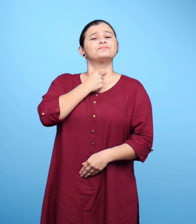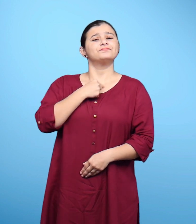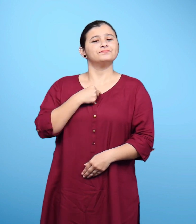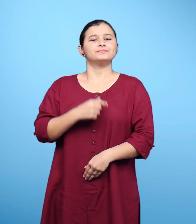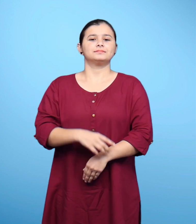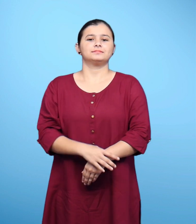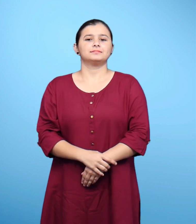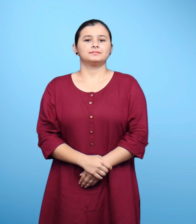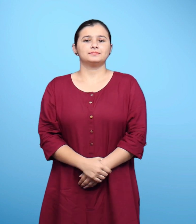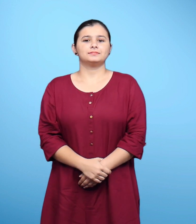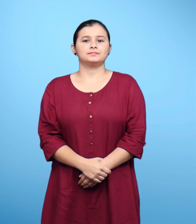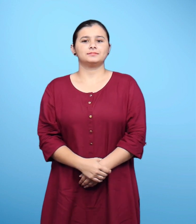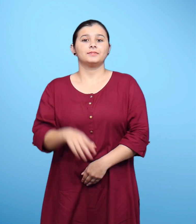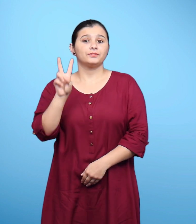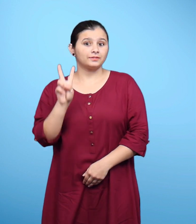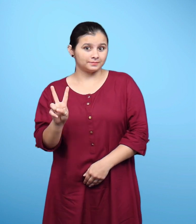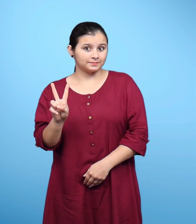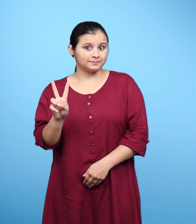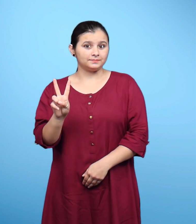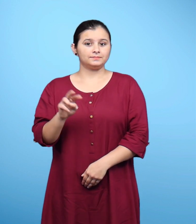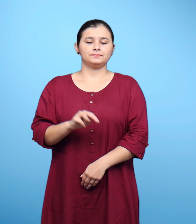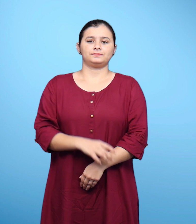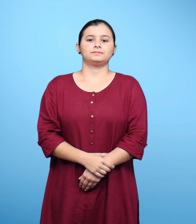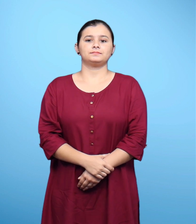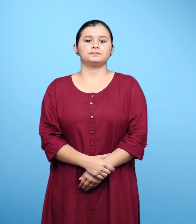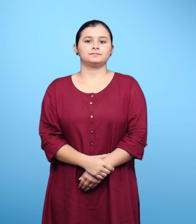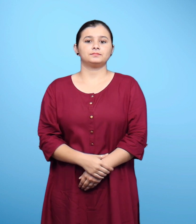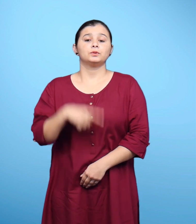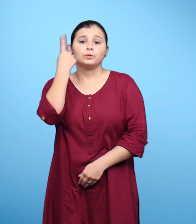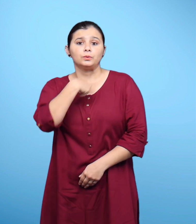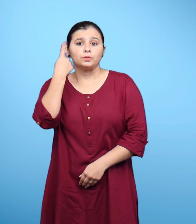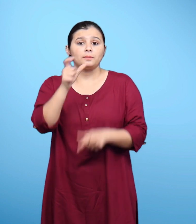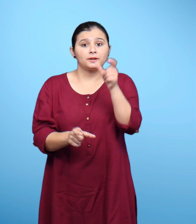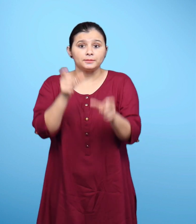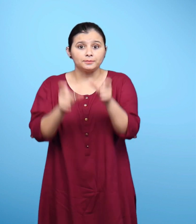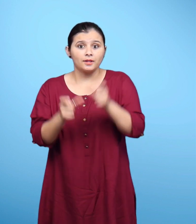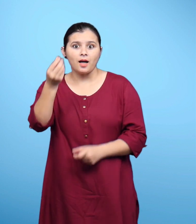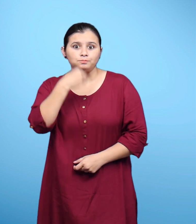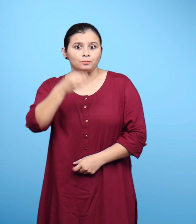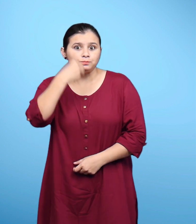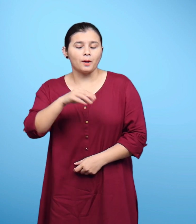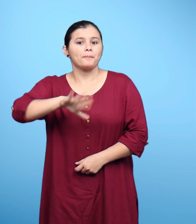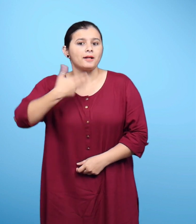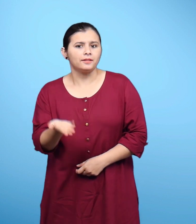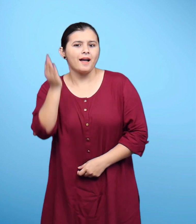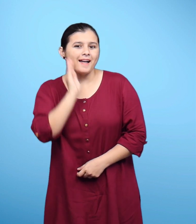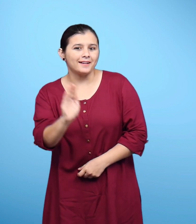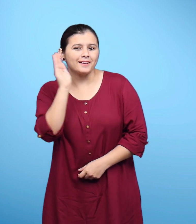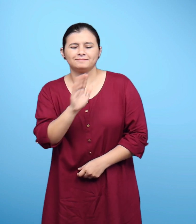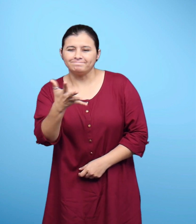है कथन दो जो लोग खाने के बाद गाते नहीं वे लोग